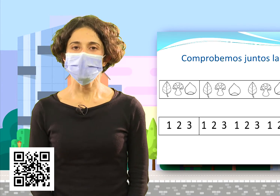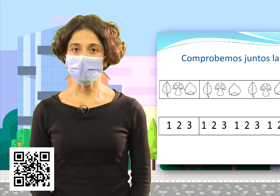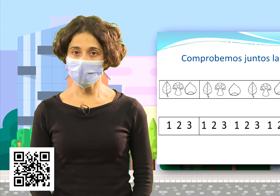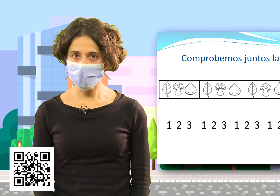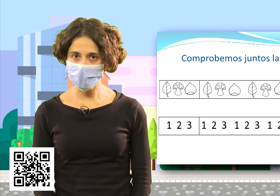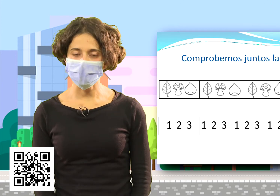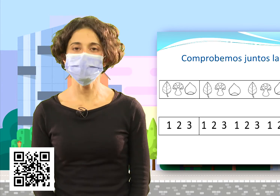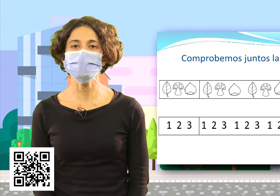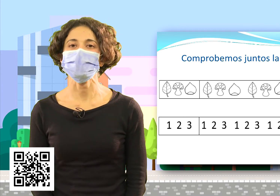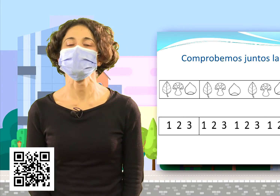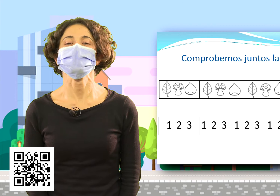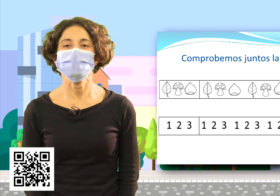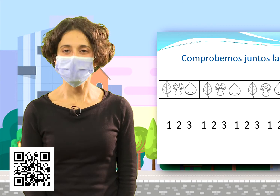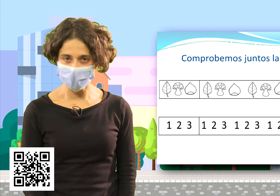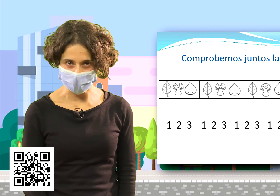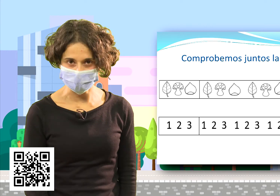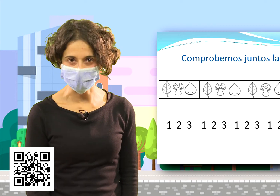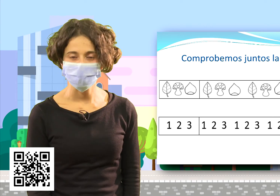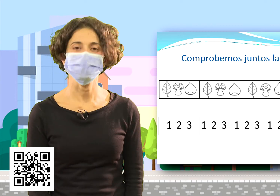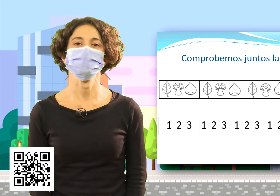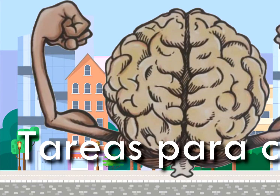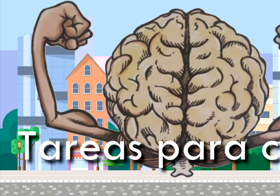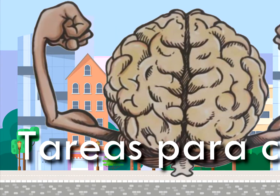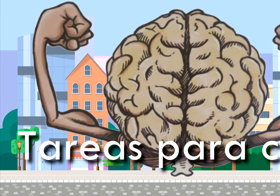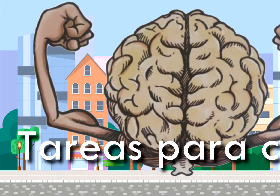Y ahora vamos con las actividades para casa.